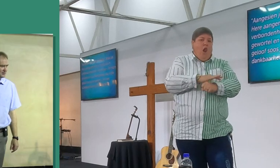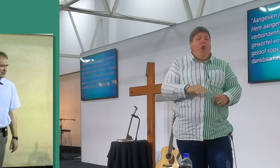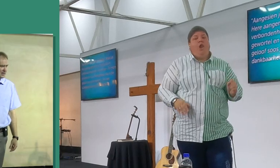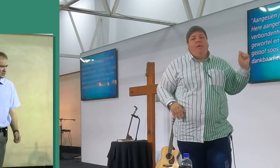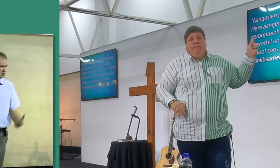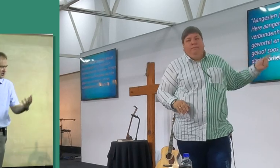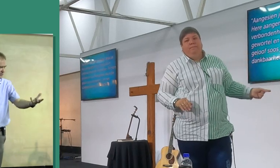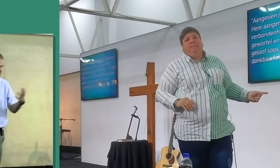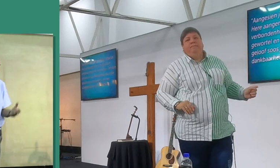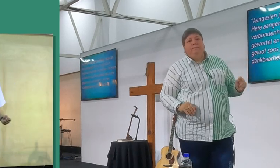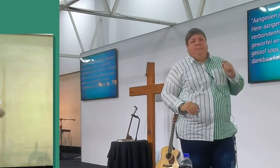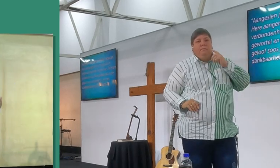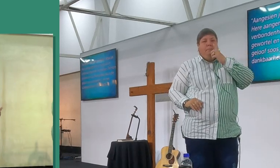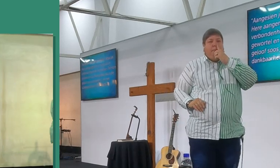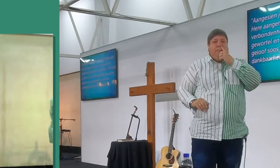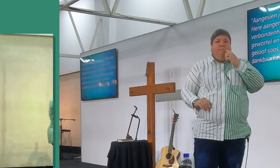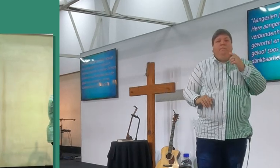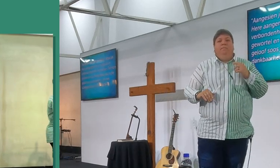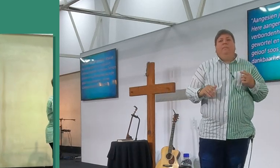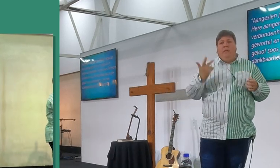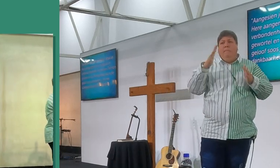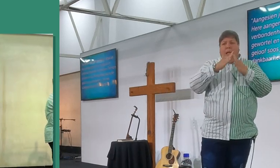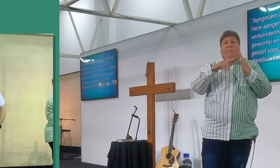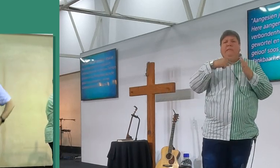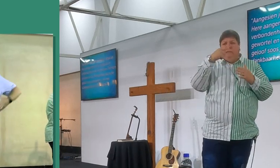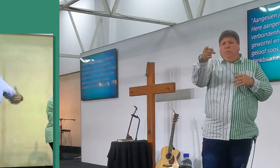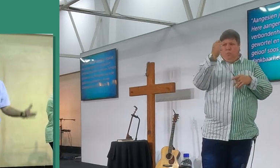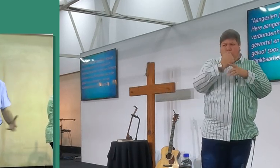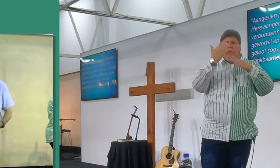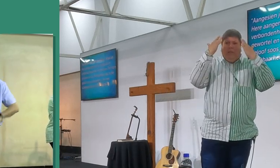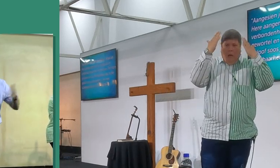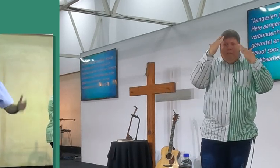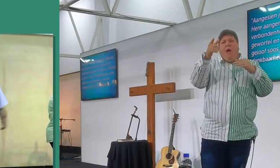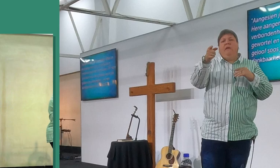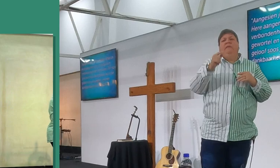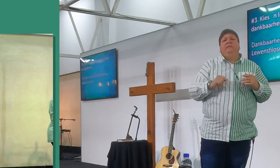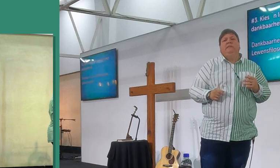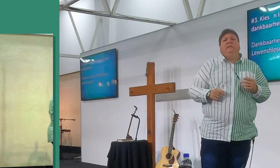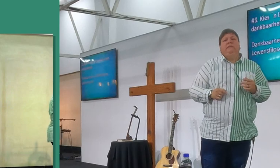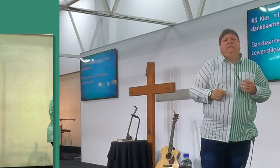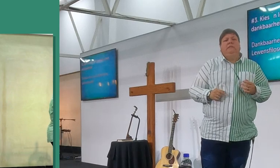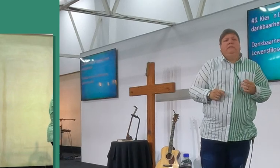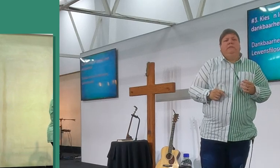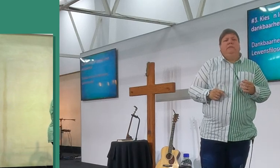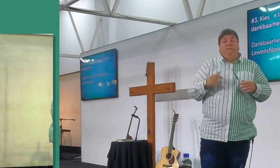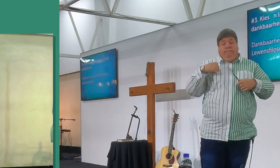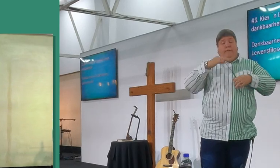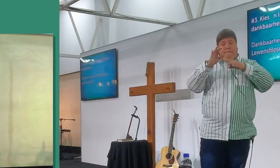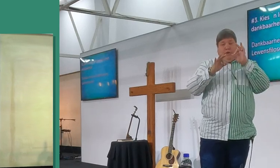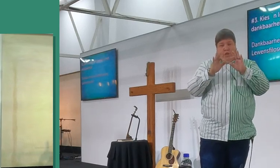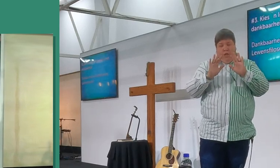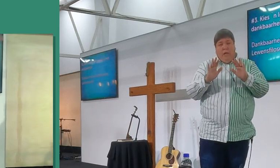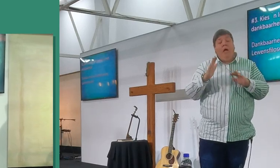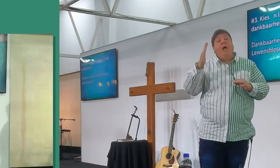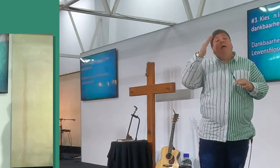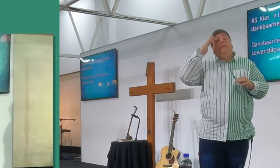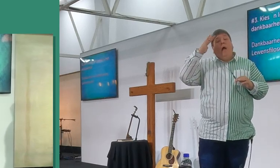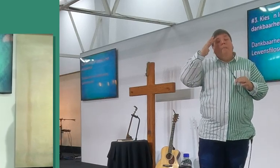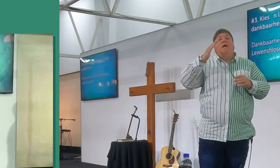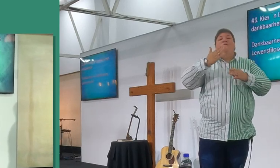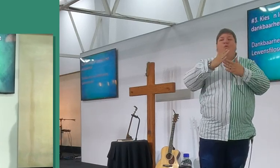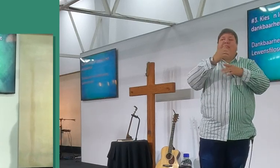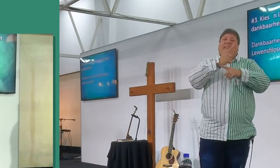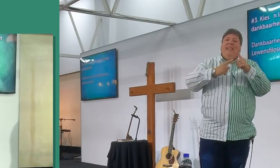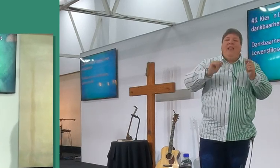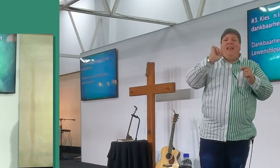vervul, oké, so, dit is bybels om met dankbaarheid vervul te wees, om vervul te word, om oor te loop van dankbaarheid, ek gaan dit nou vir jy verduidelik, so, dankbaarheid word deel van